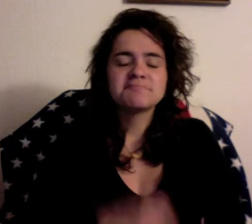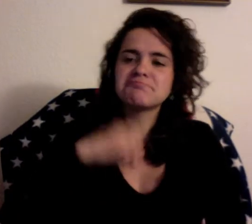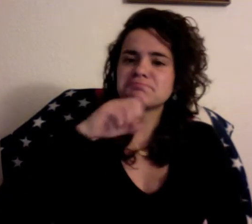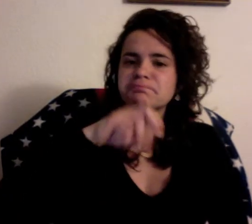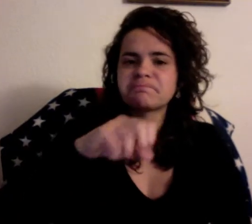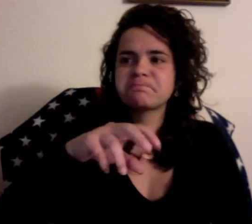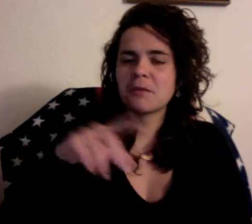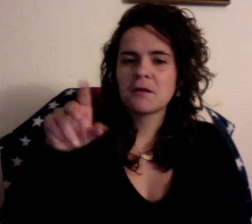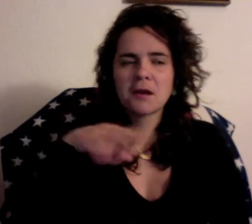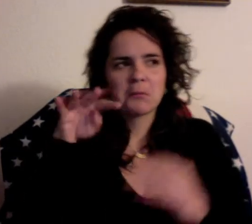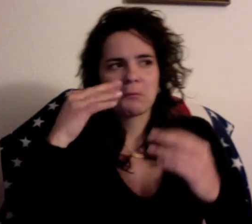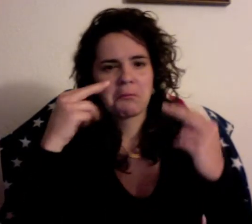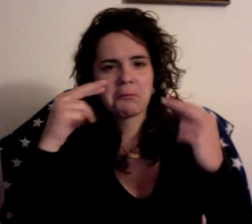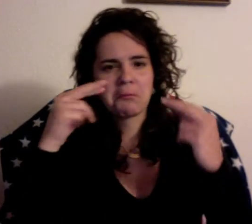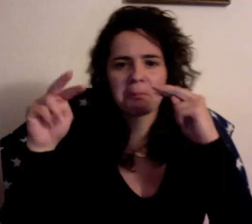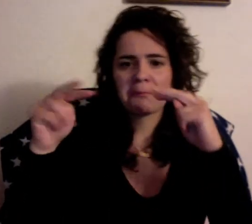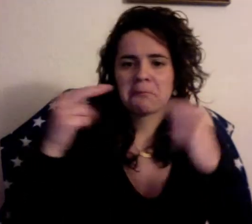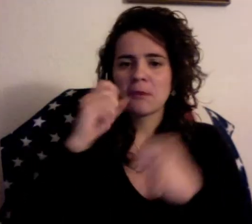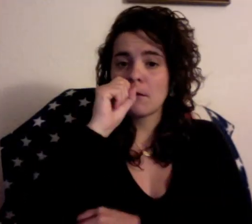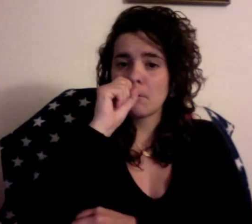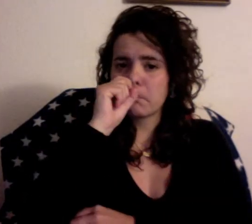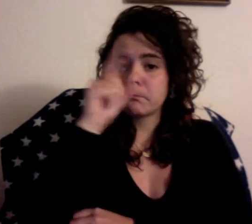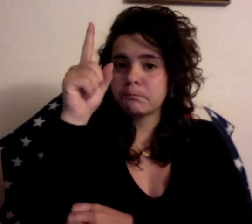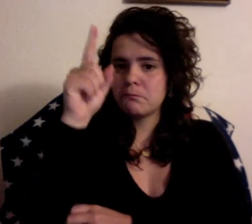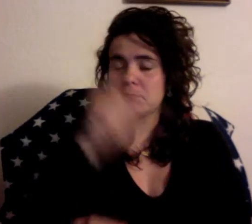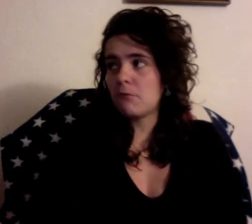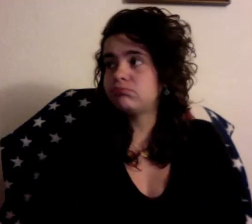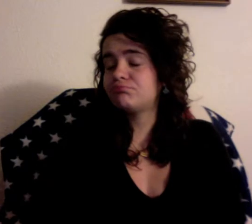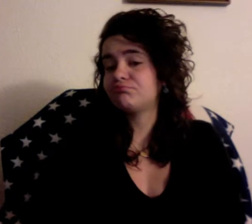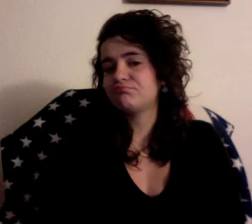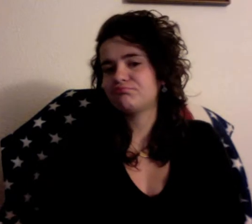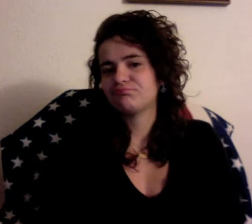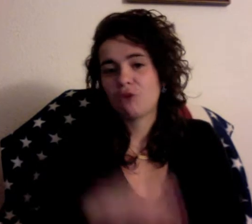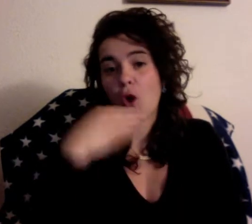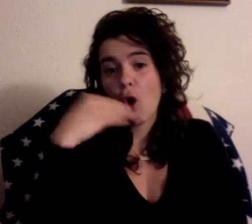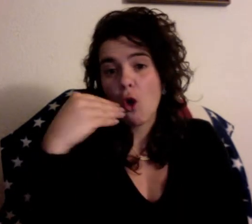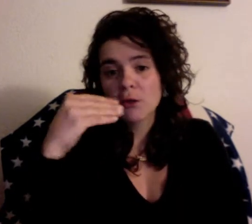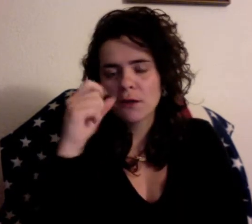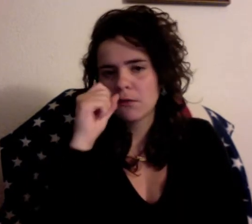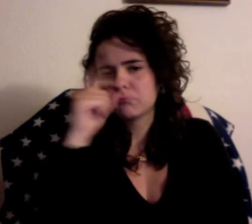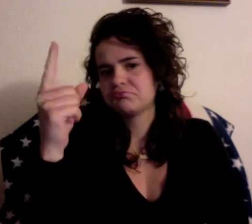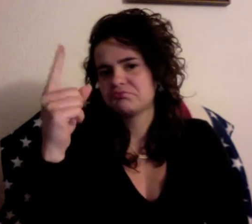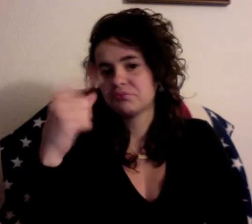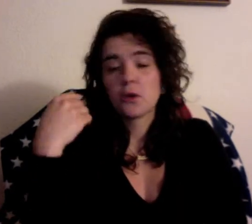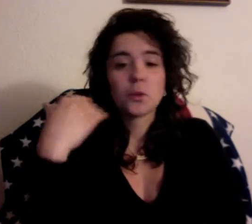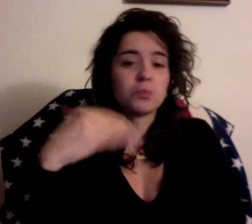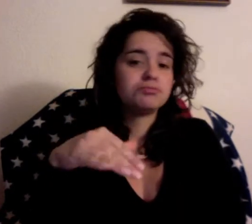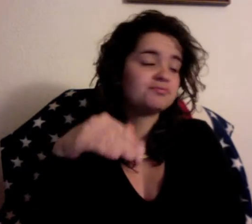Con un millón de euros en premios Vuelvesco, el mayor campeonato nacional de Poker Online Participa